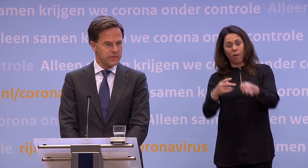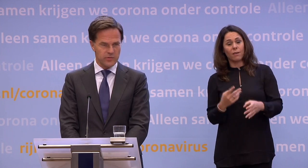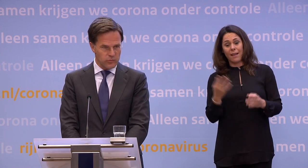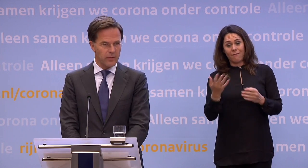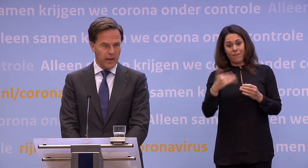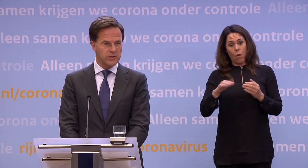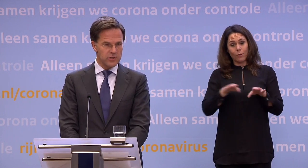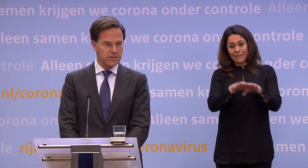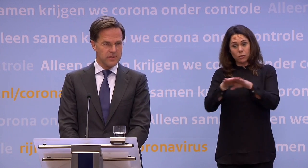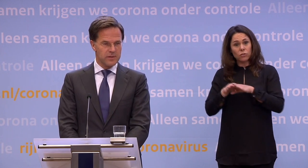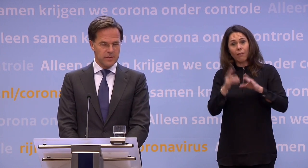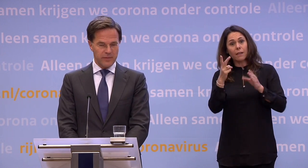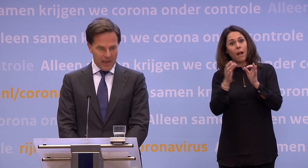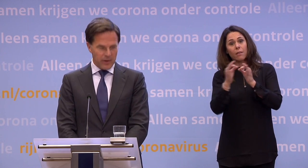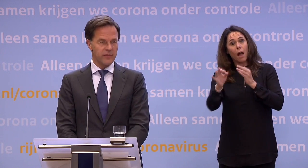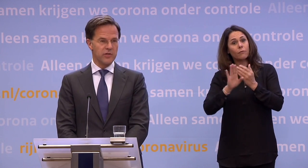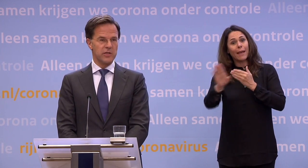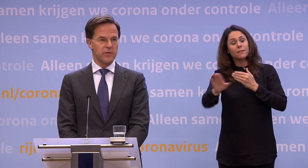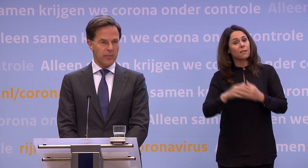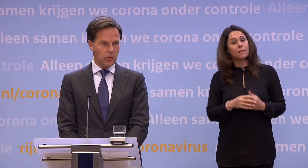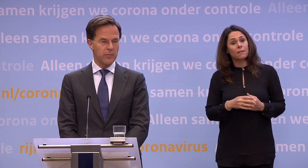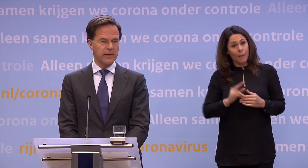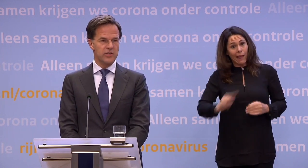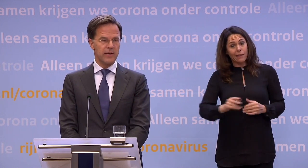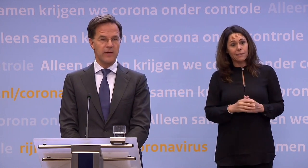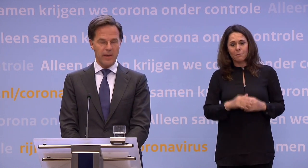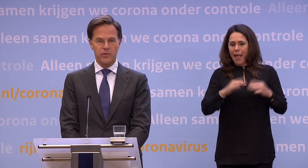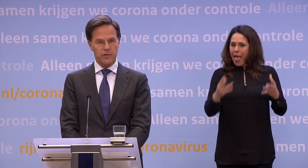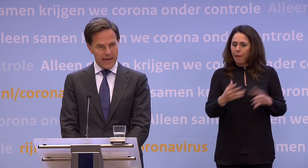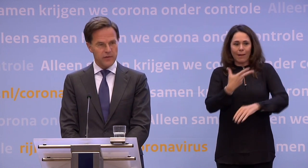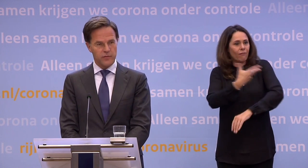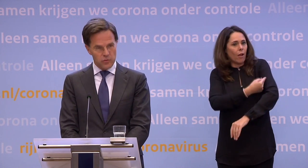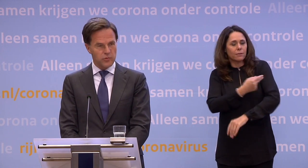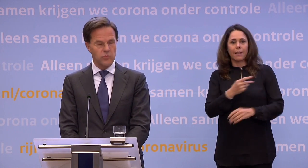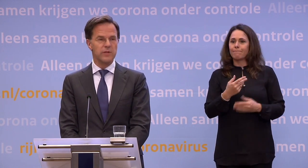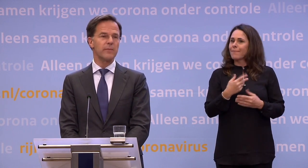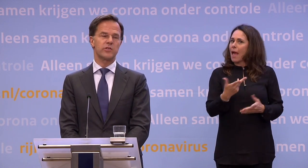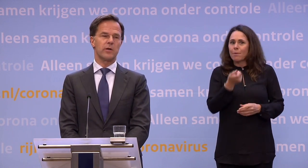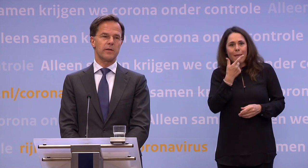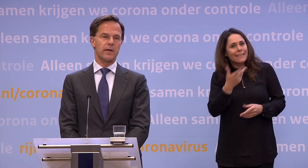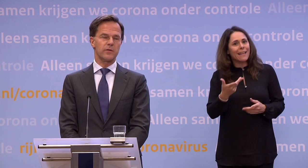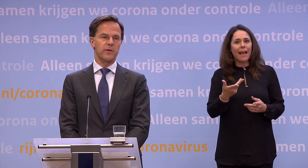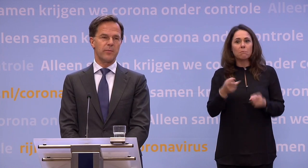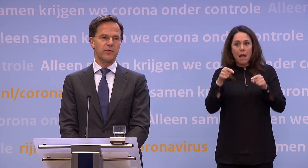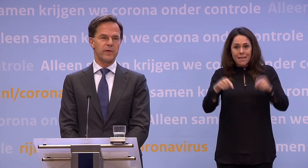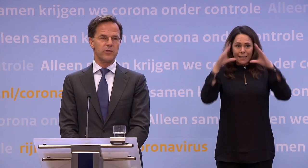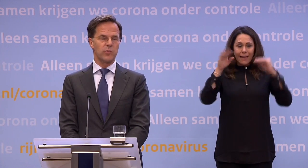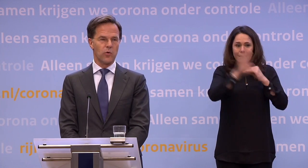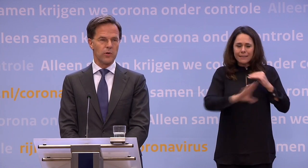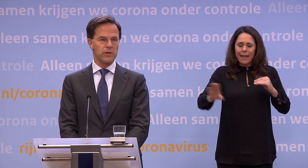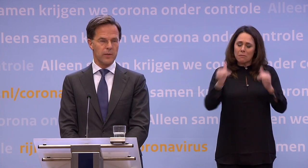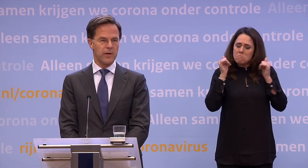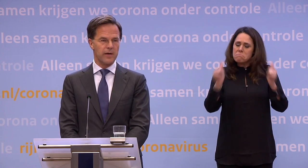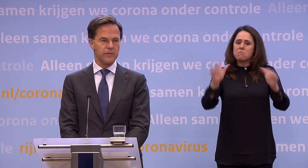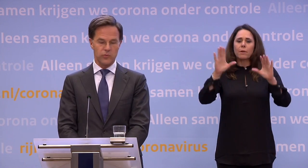standaard is. Ik ben het er totaal mee eens. Maar we hebben geen vaccin, we hebben nog geen medicijn... ...en we hebben het echt verdomd goed gedaan met z'n allen in Nederland. We hebben het virus